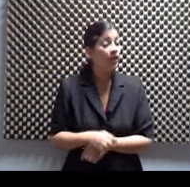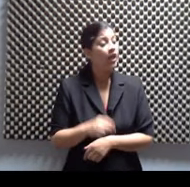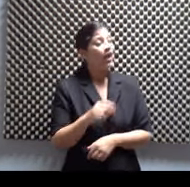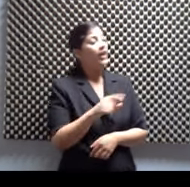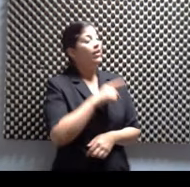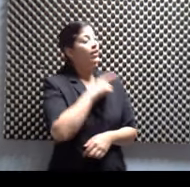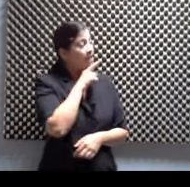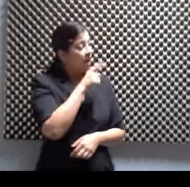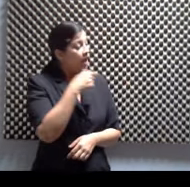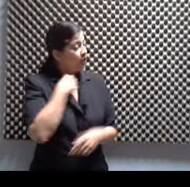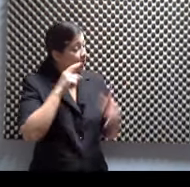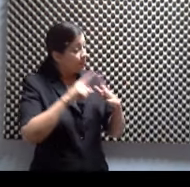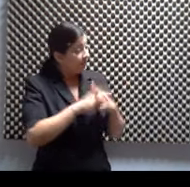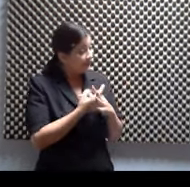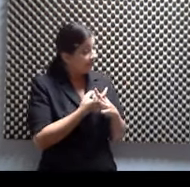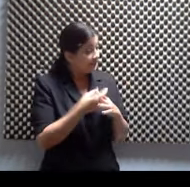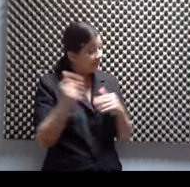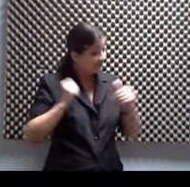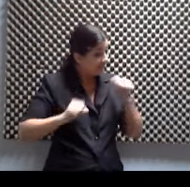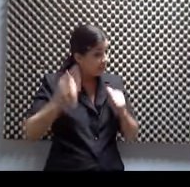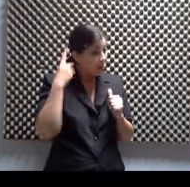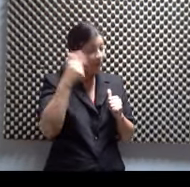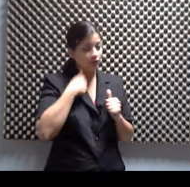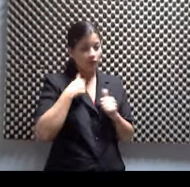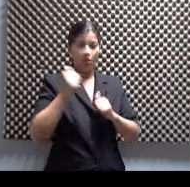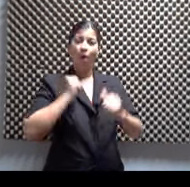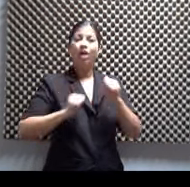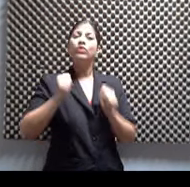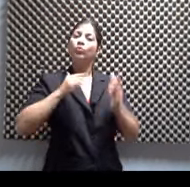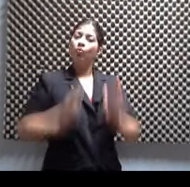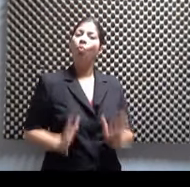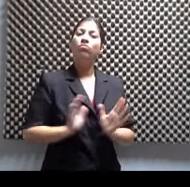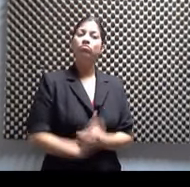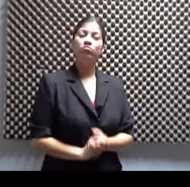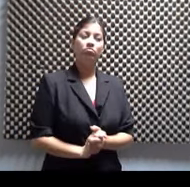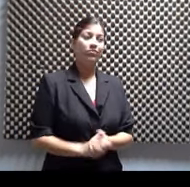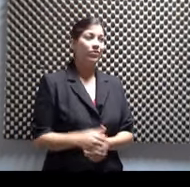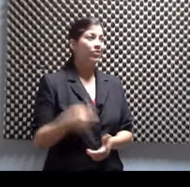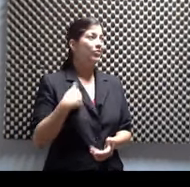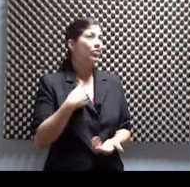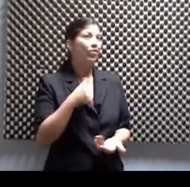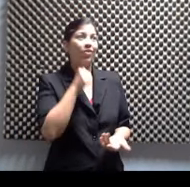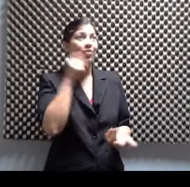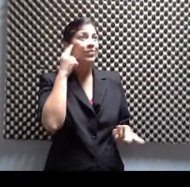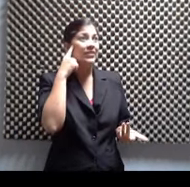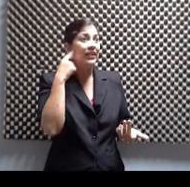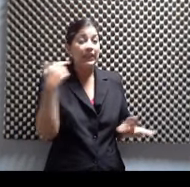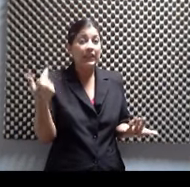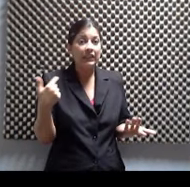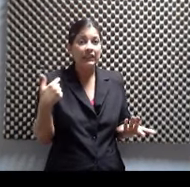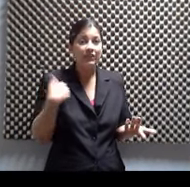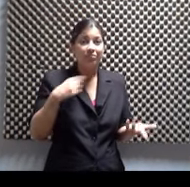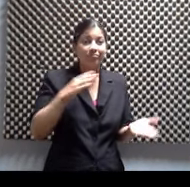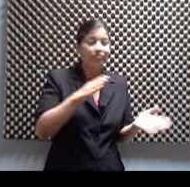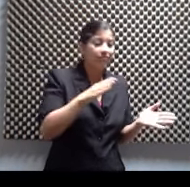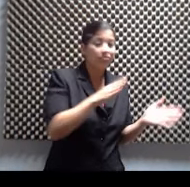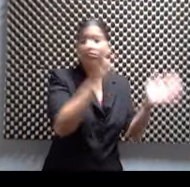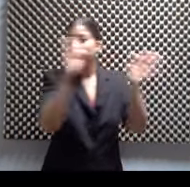en el departamento de drama para actuar. Yo nunca pensé que la vida se me iba a ir por ese otro lado. ¿Y gusta?